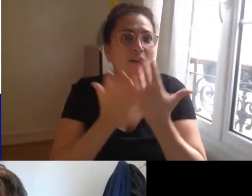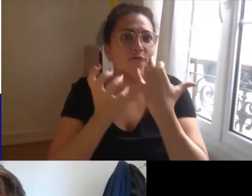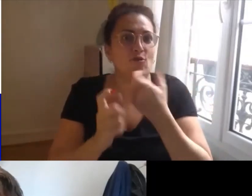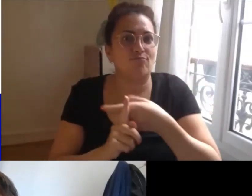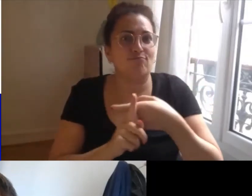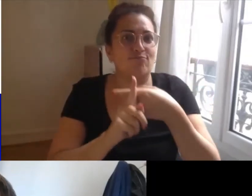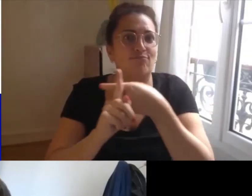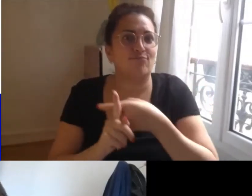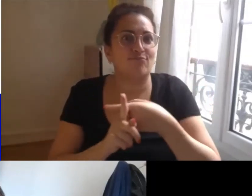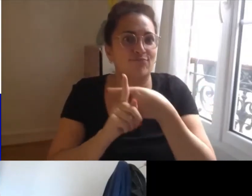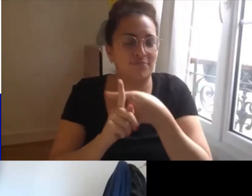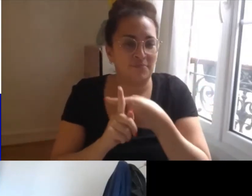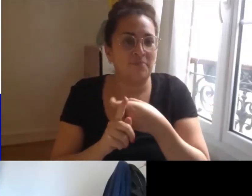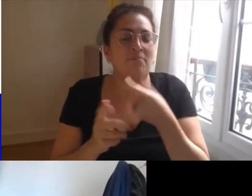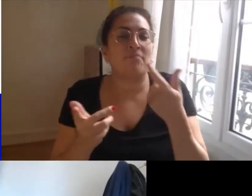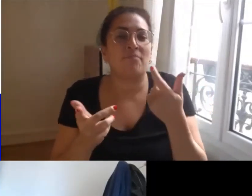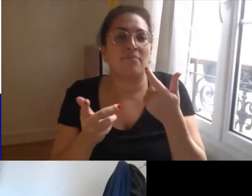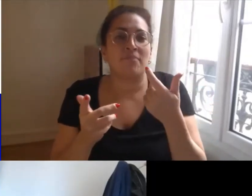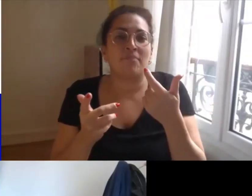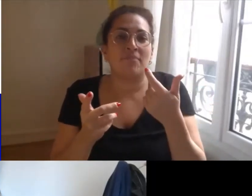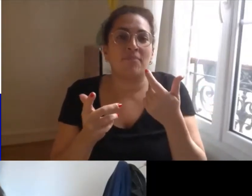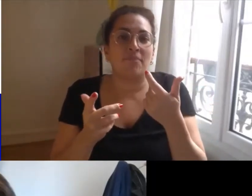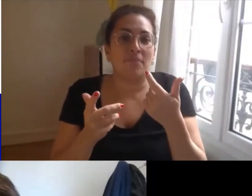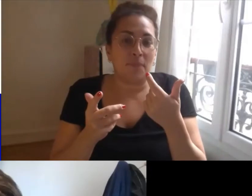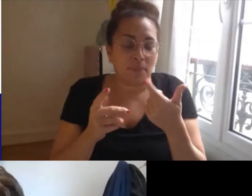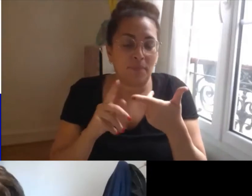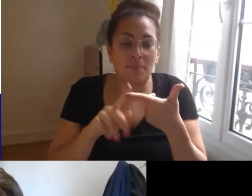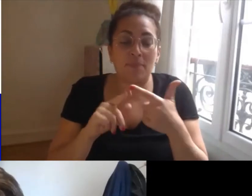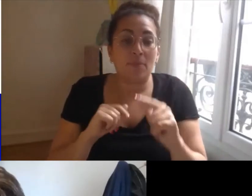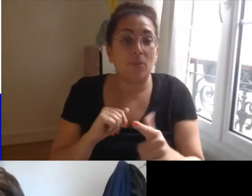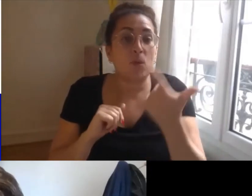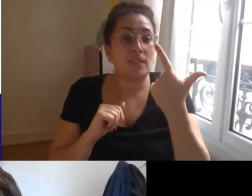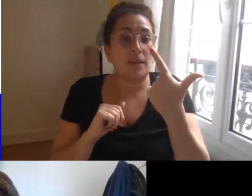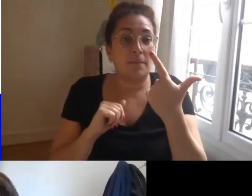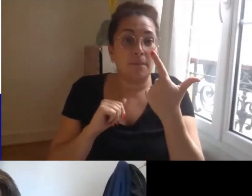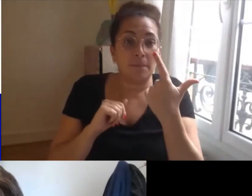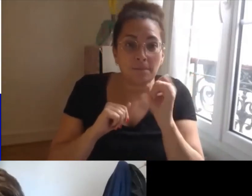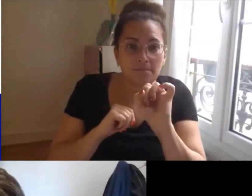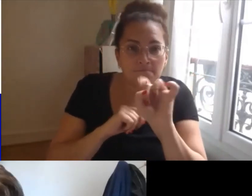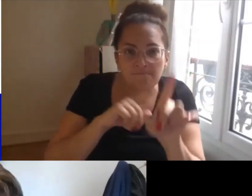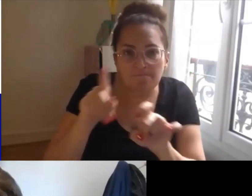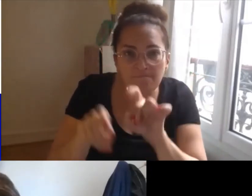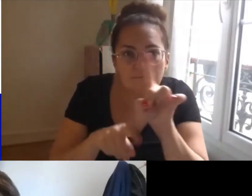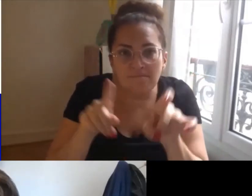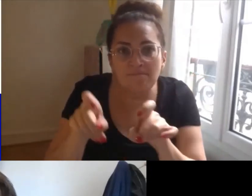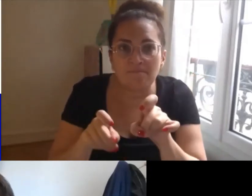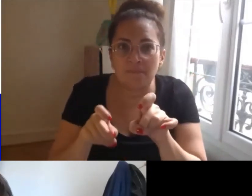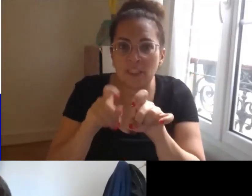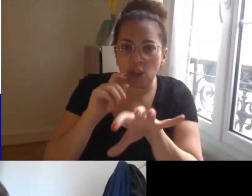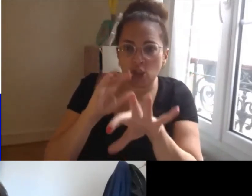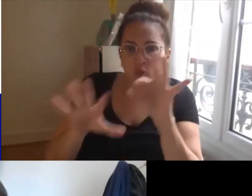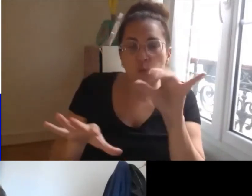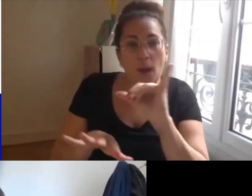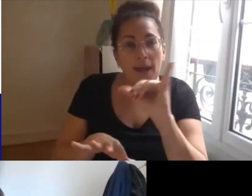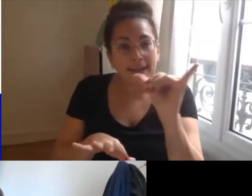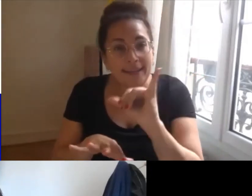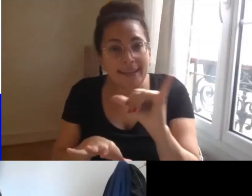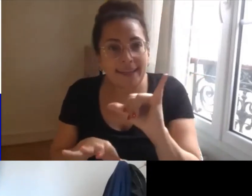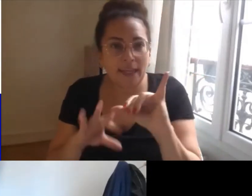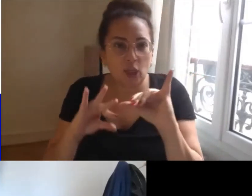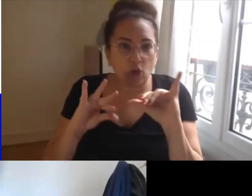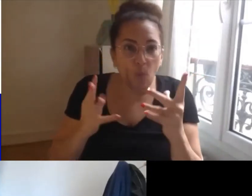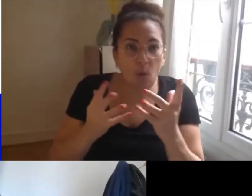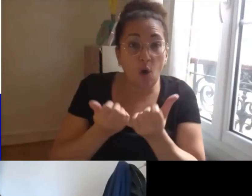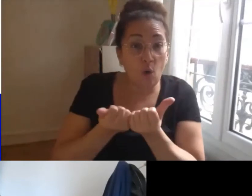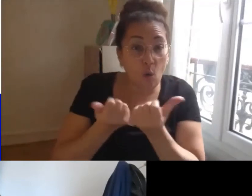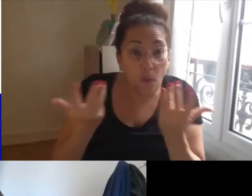le choix du périmètre d'investigation c'est aussi fait en interaction avec le choix des partenaires associatifs